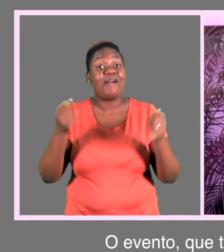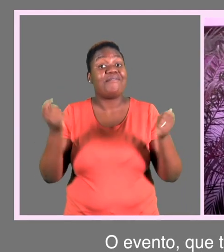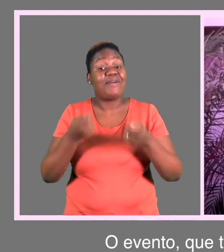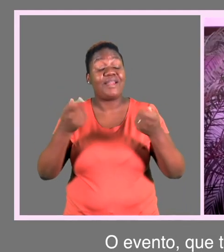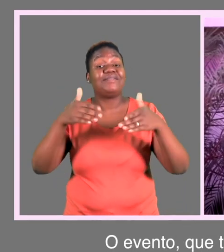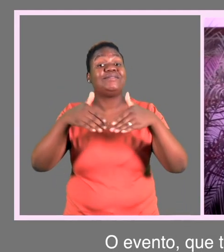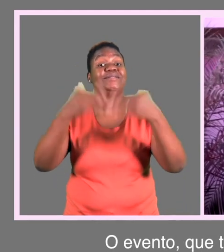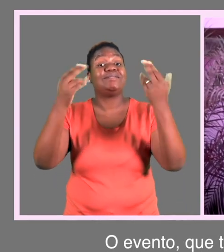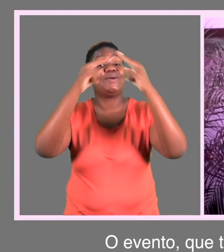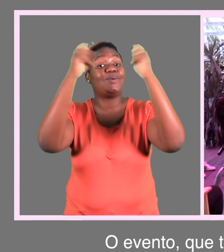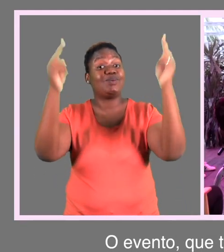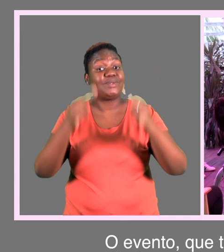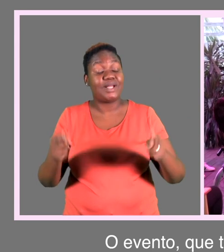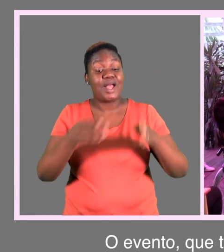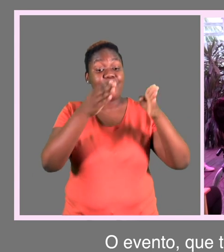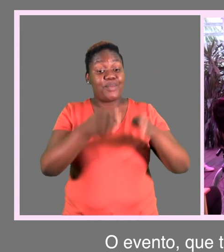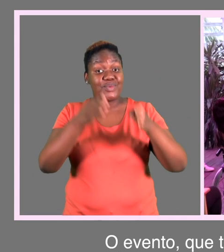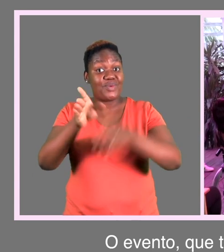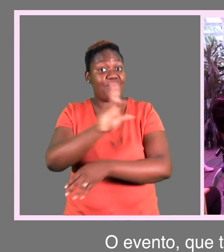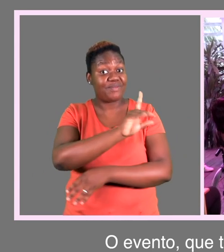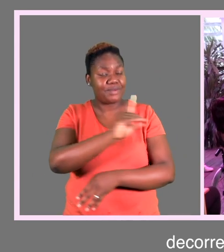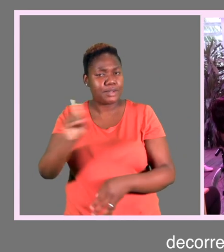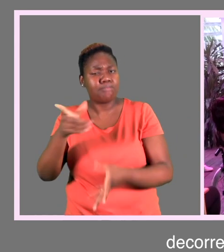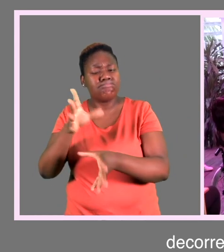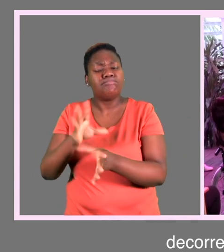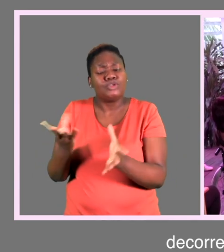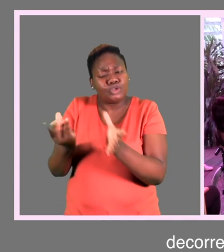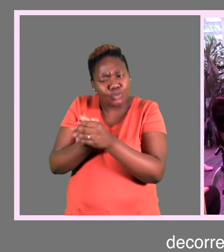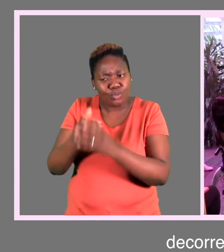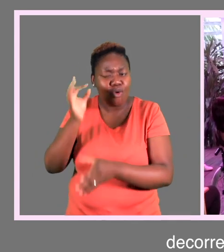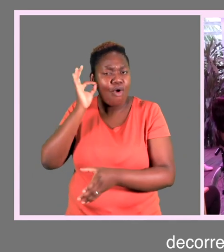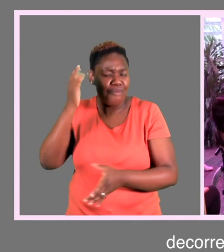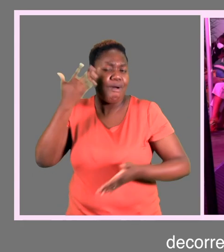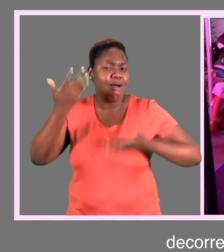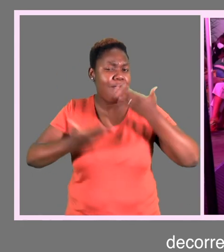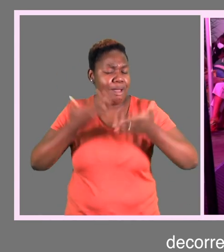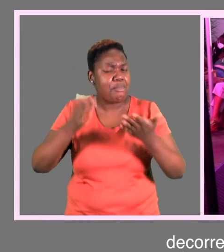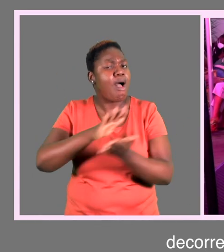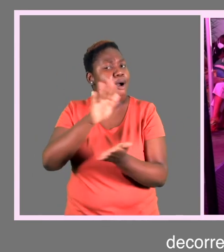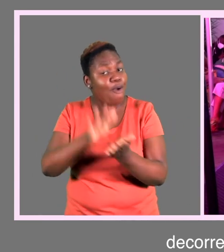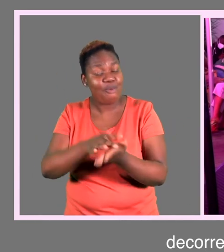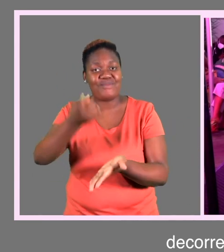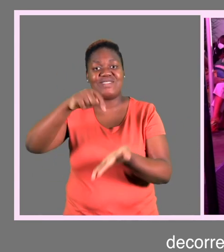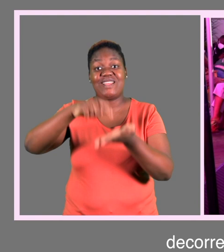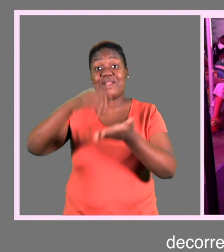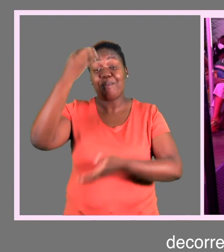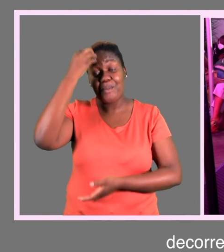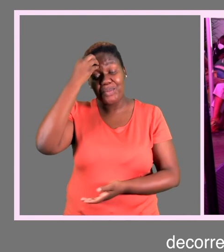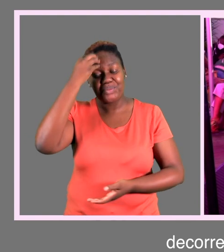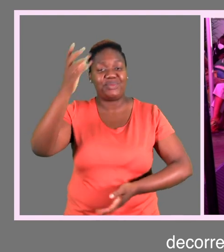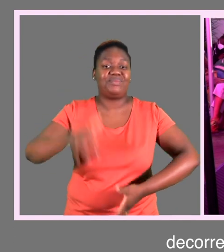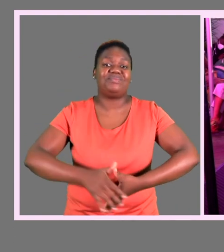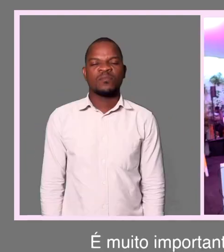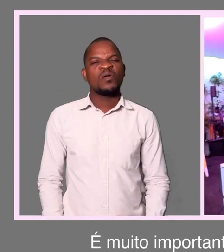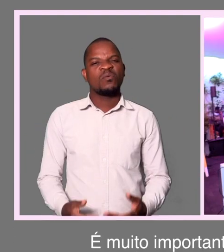também serviu para celebrar o Dia Internacional da Pessoa com Deficiência, decorreu na cidade de Maputo e juntou artistas com e sem